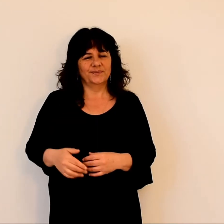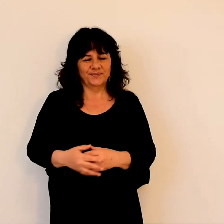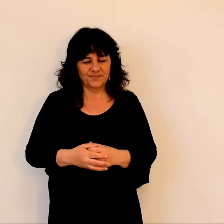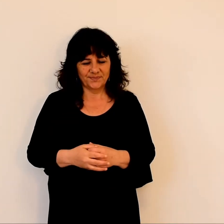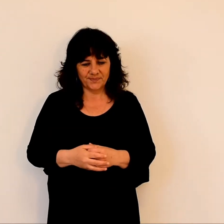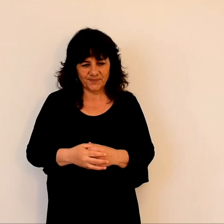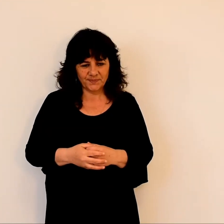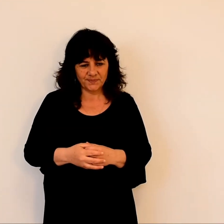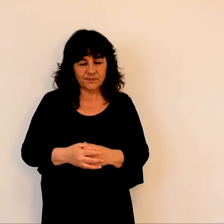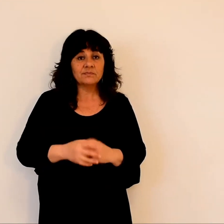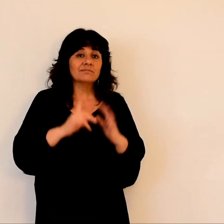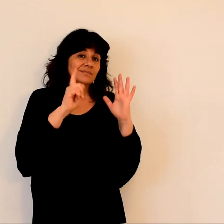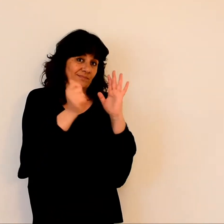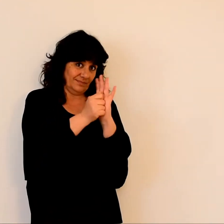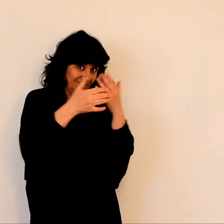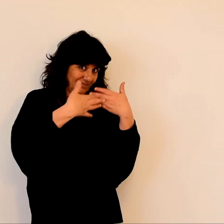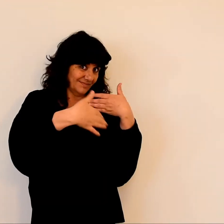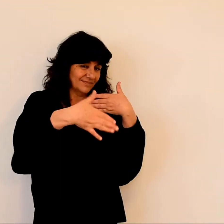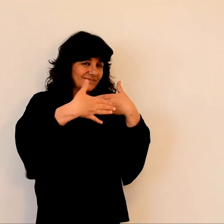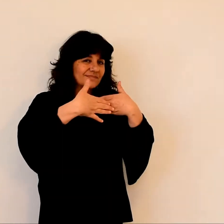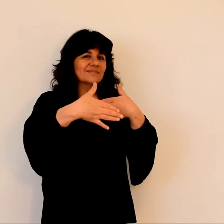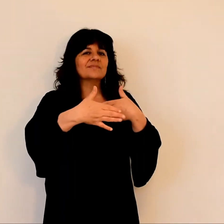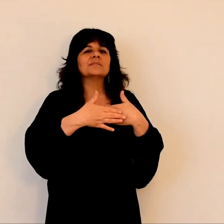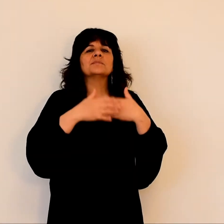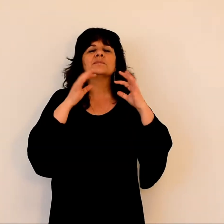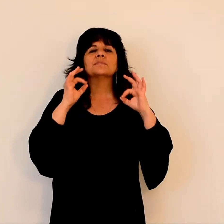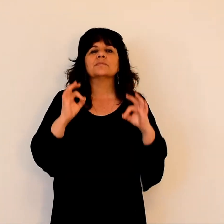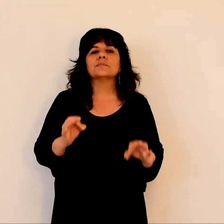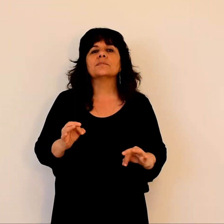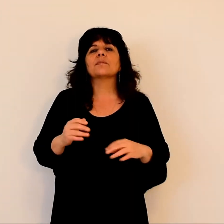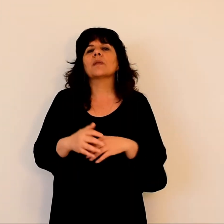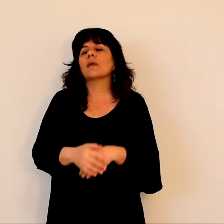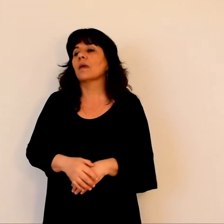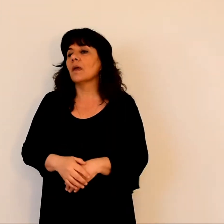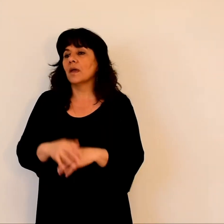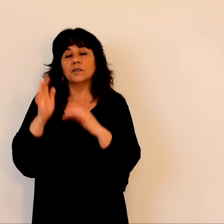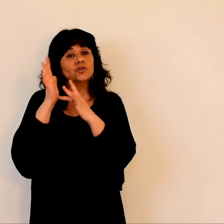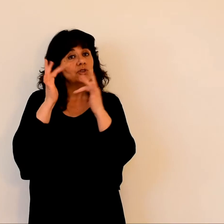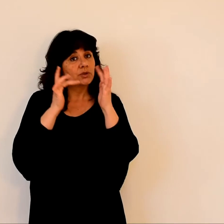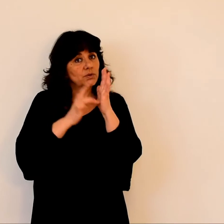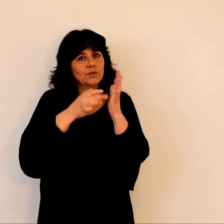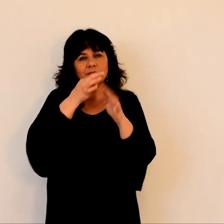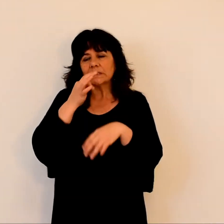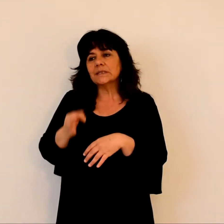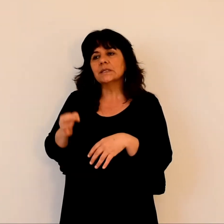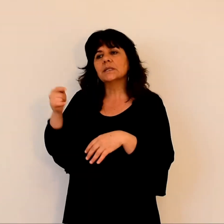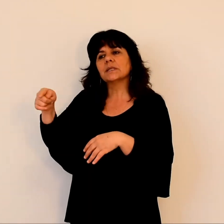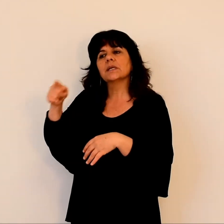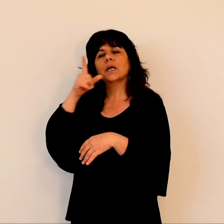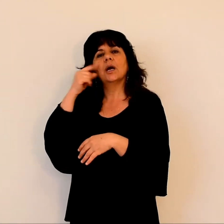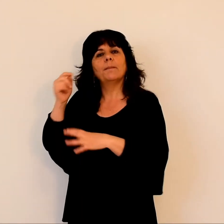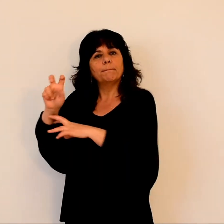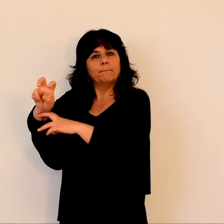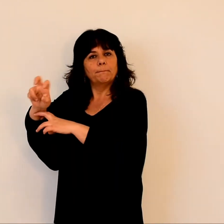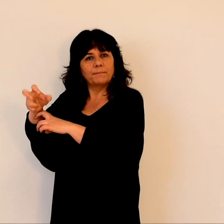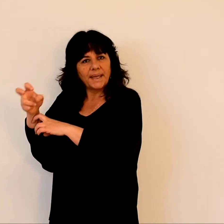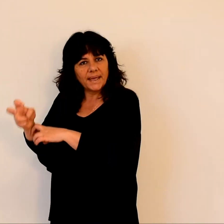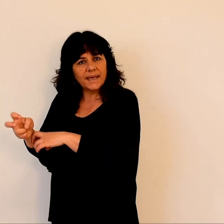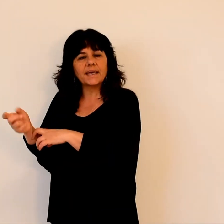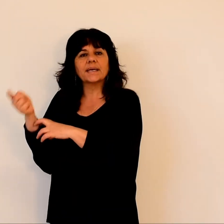En ces temps-là, Jésus prie avec lui Pierre, Jean et Jacques et gravit la